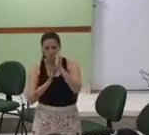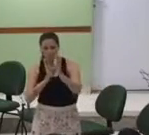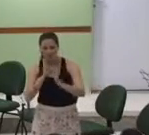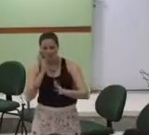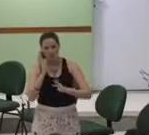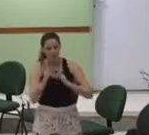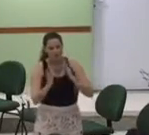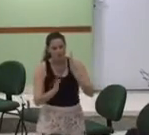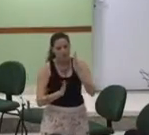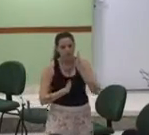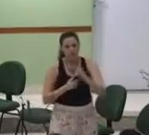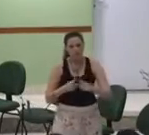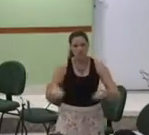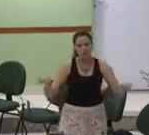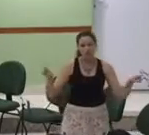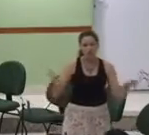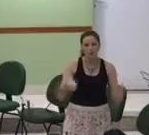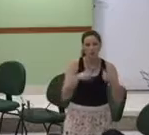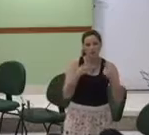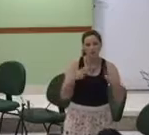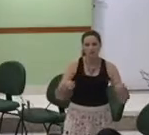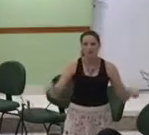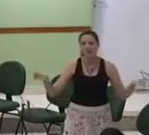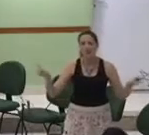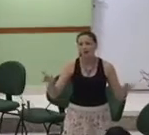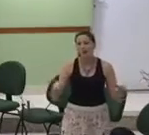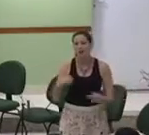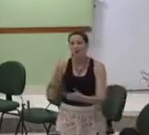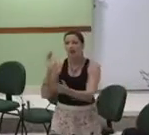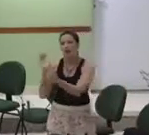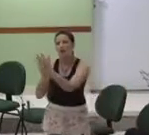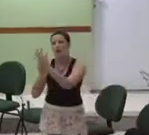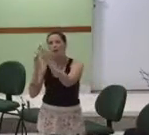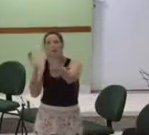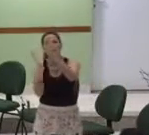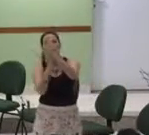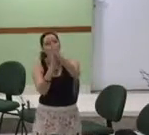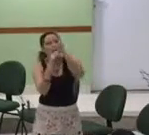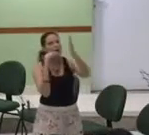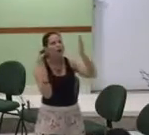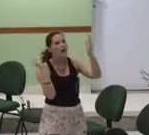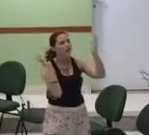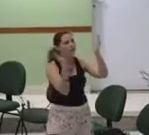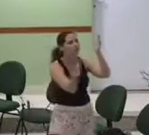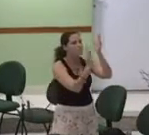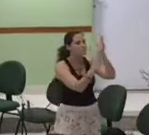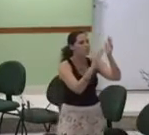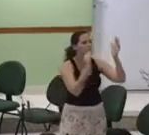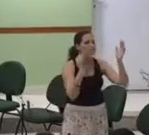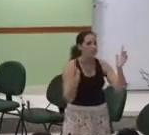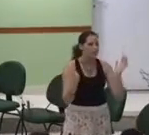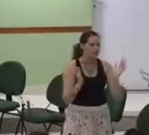Um hino de louvor A Jesus de